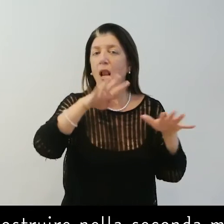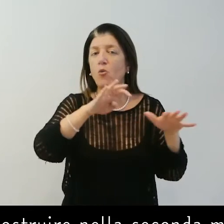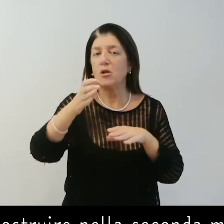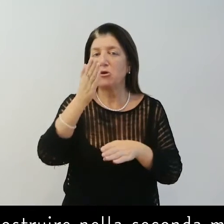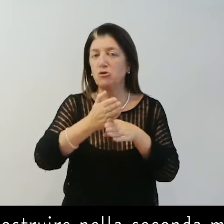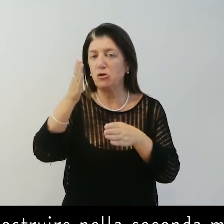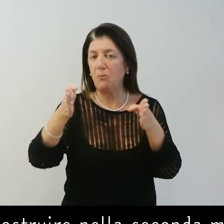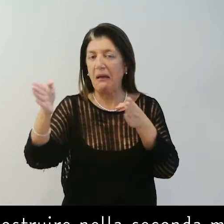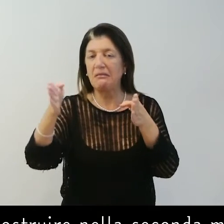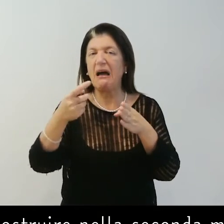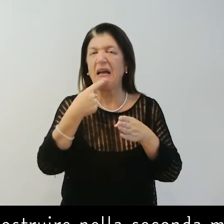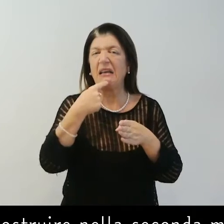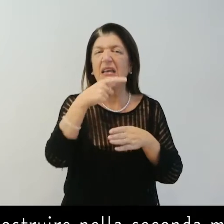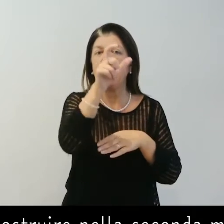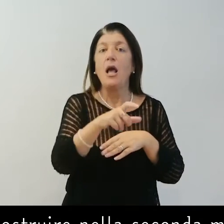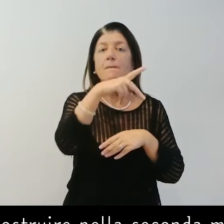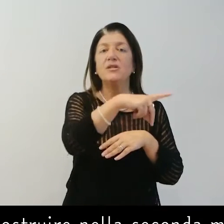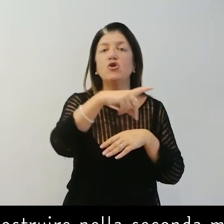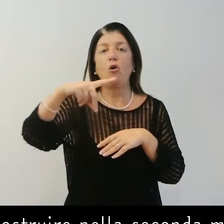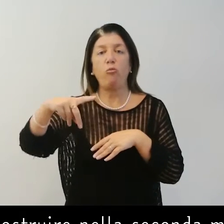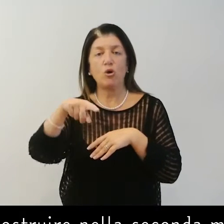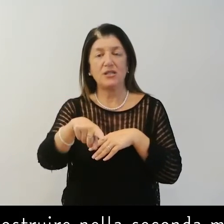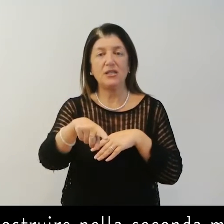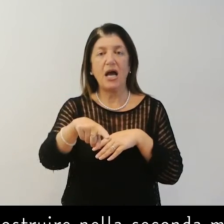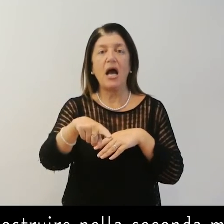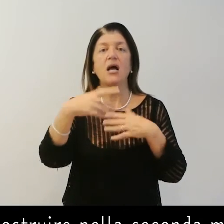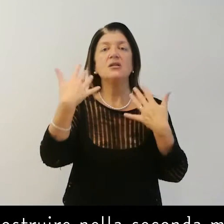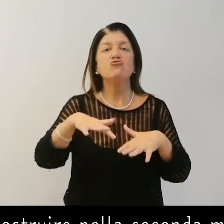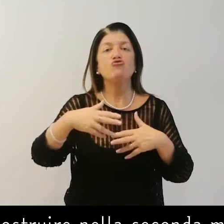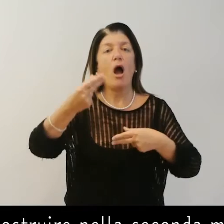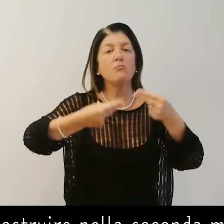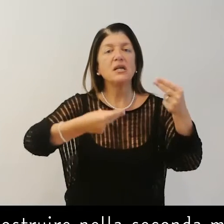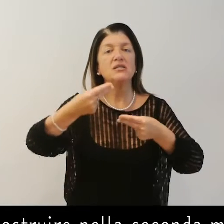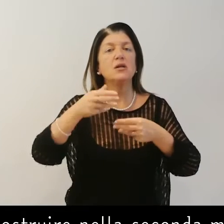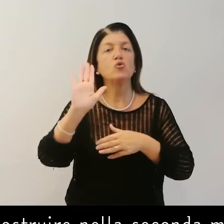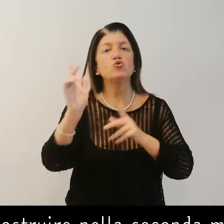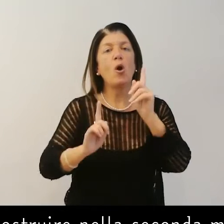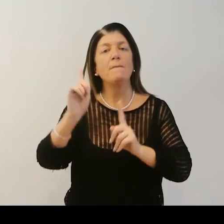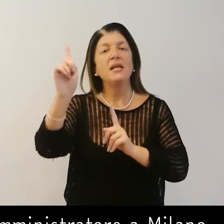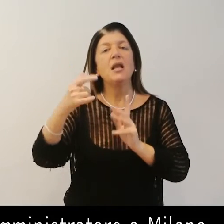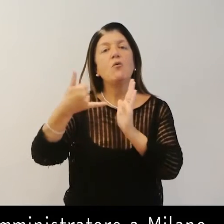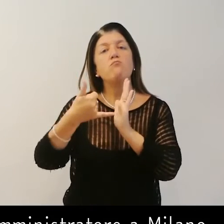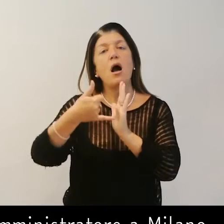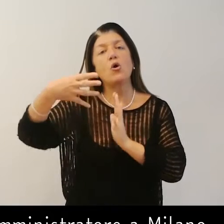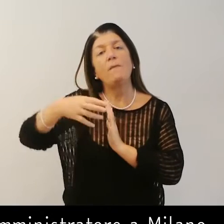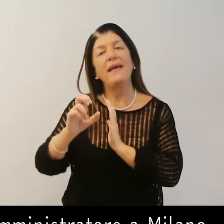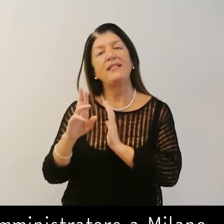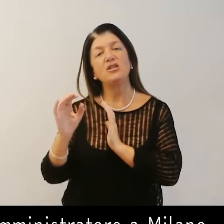costruire nella seconda metà del Quattrocento da Avigello Cortinari amministratore a Milano